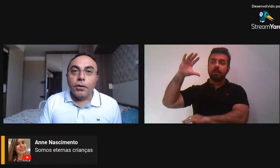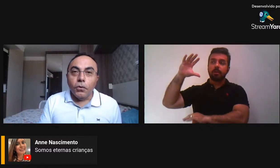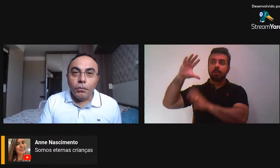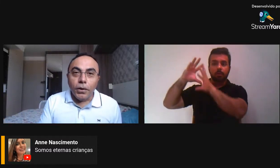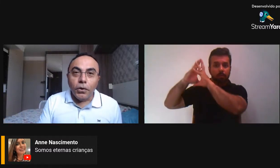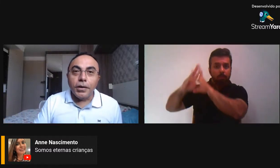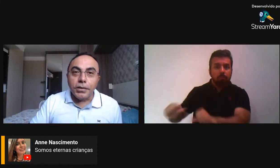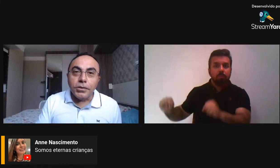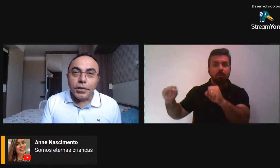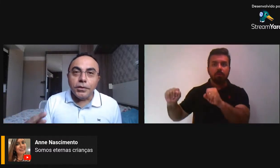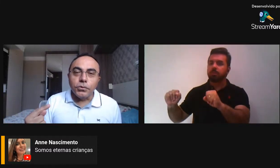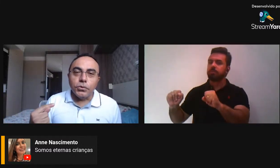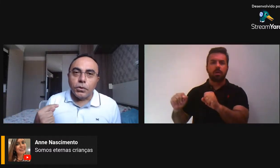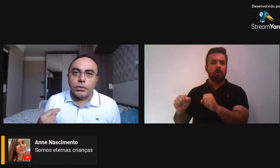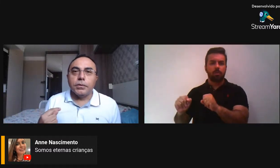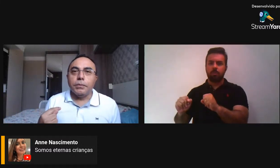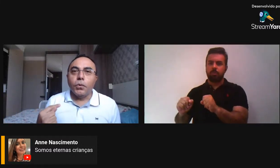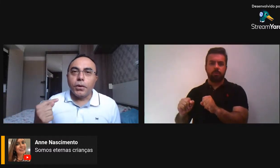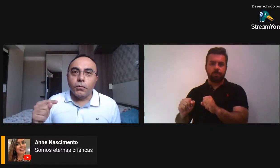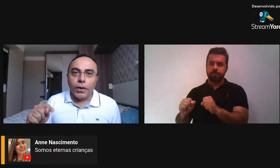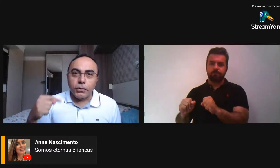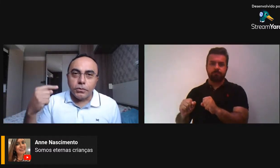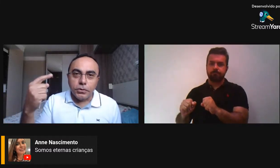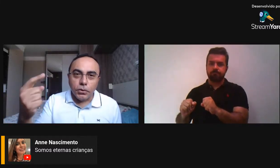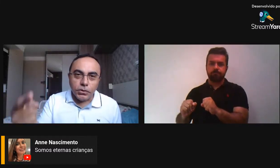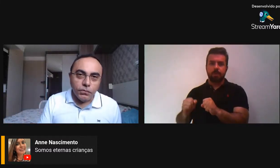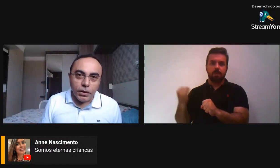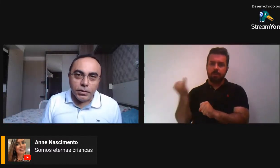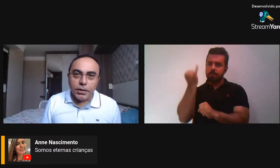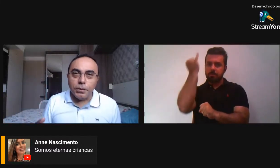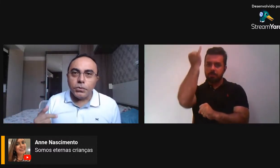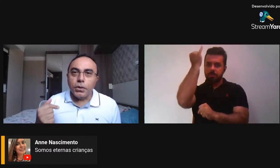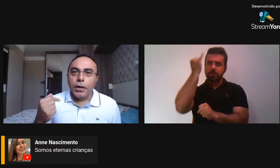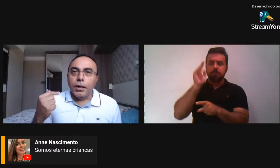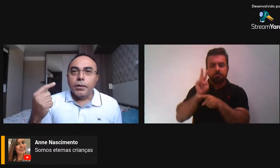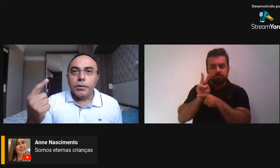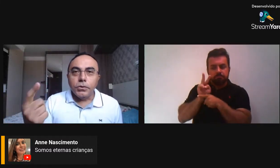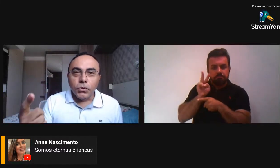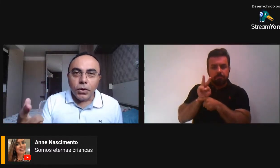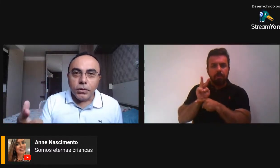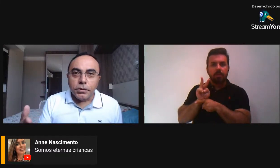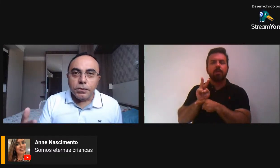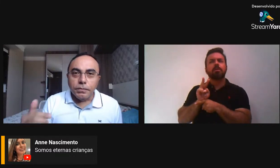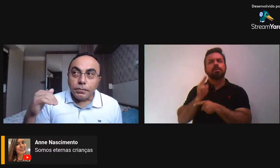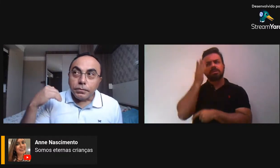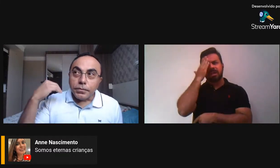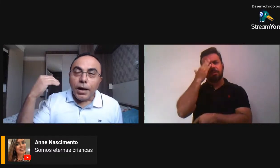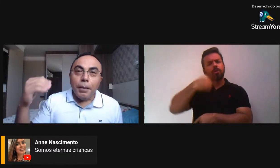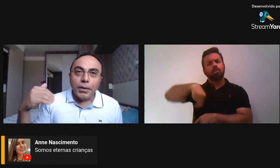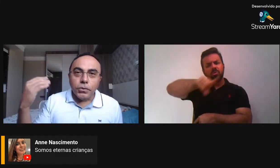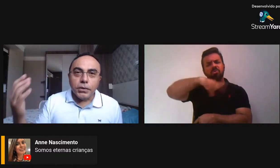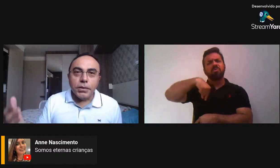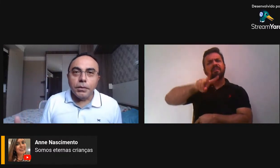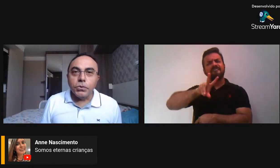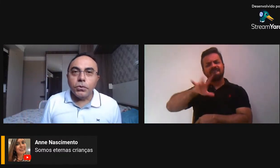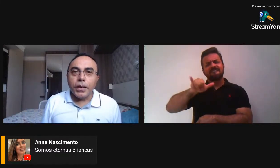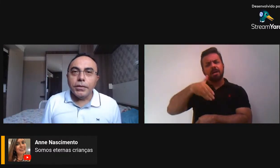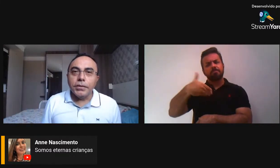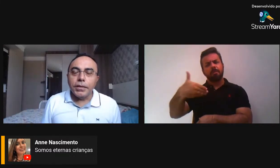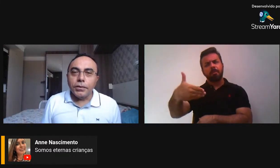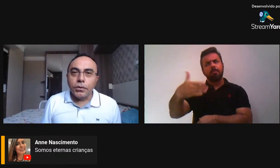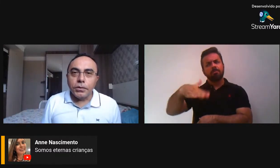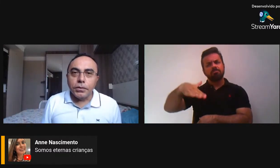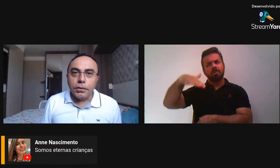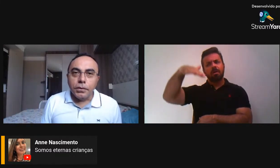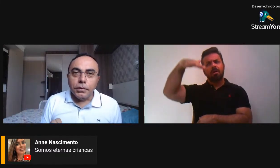nós, ou melhor ainda, de dentro de nós, porque o fato de nós envelhecermos e de nós amadurecermos não